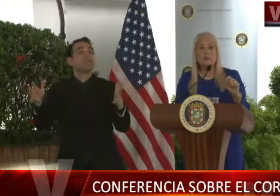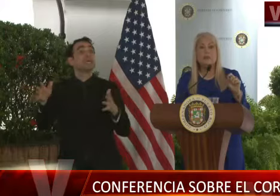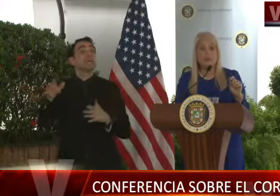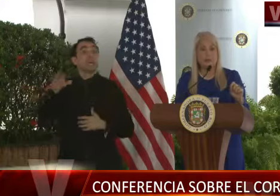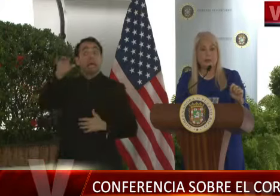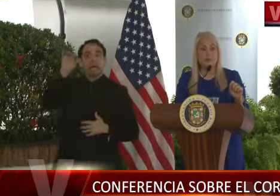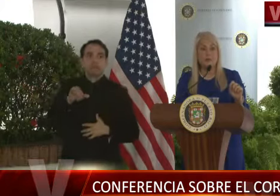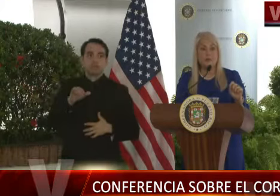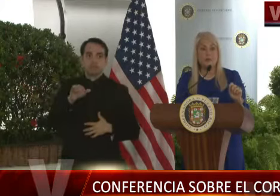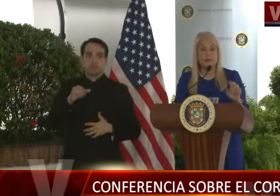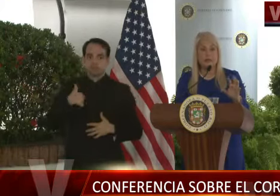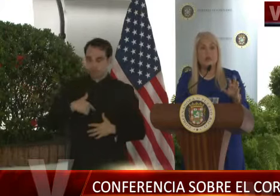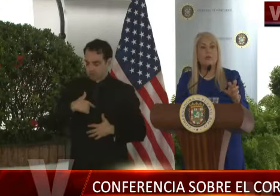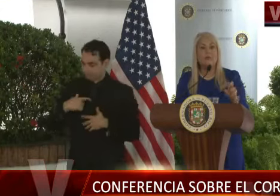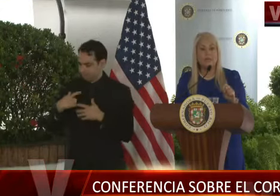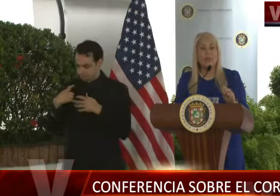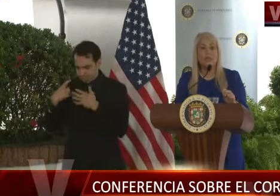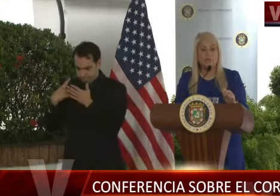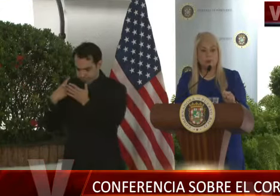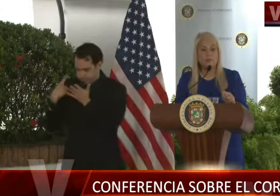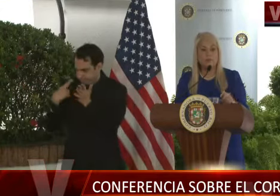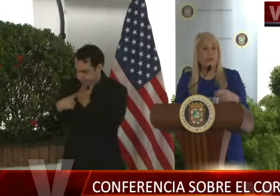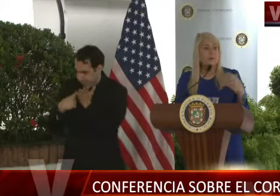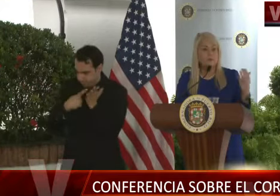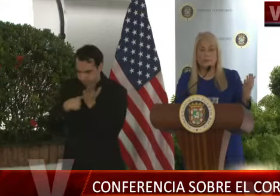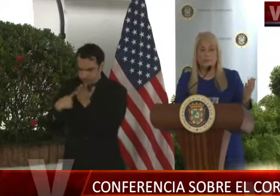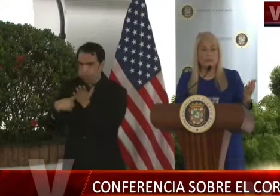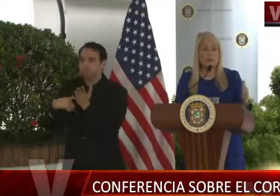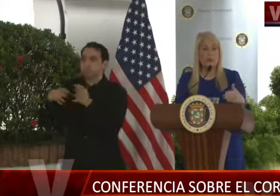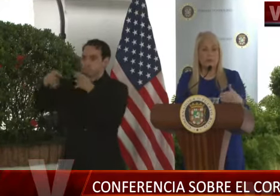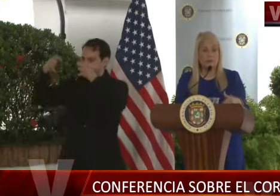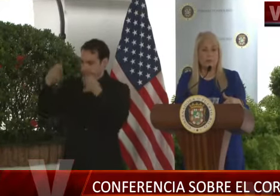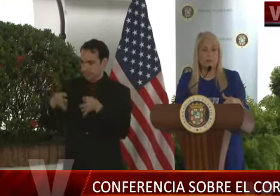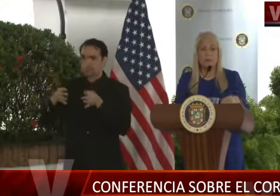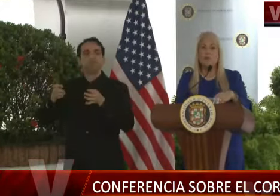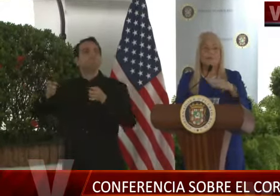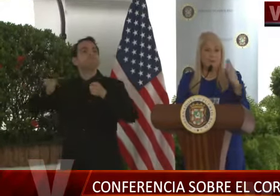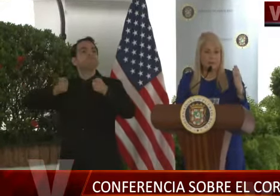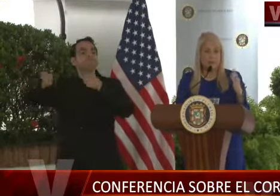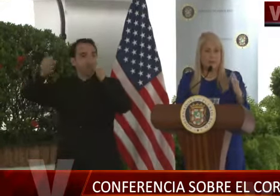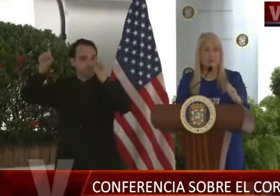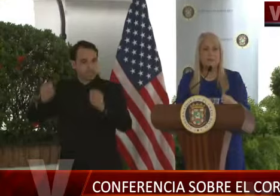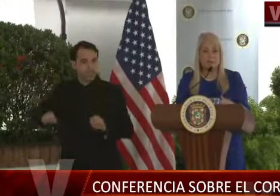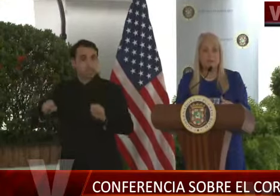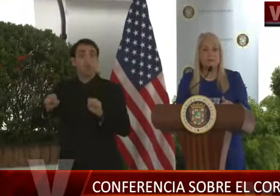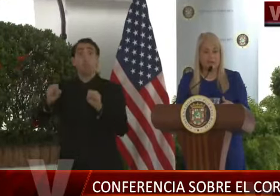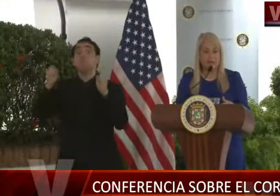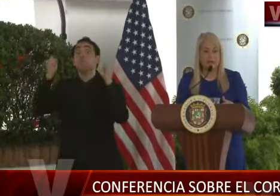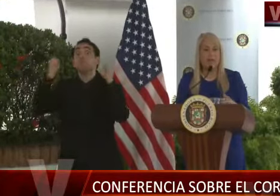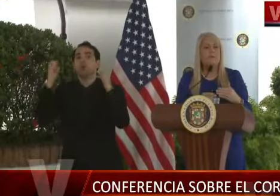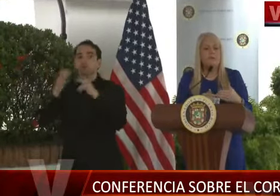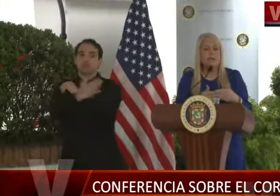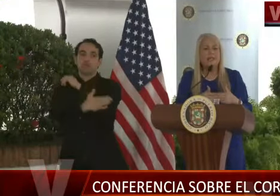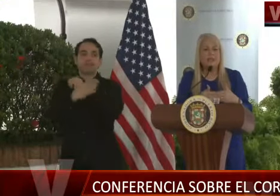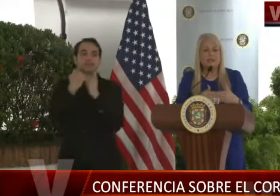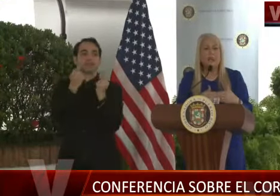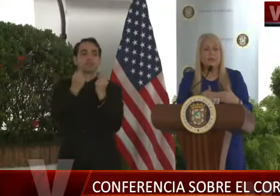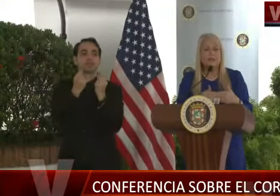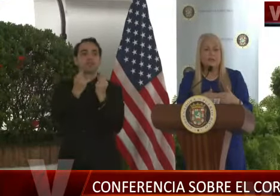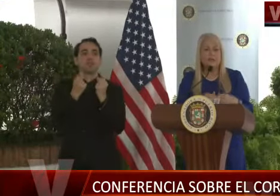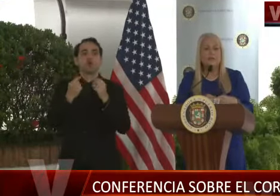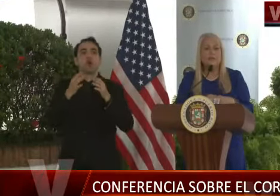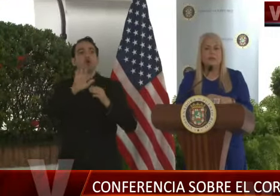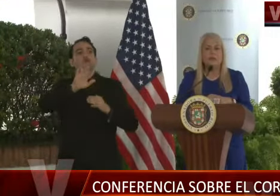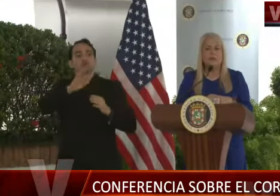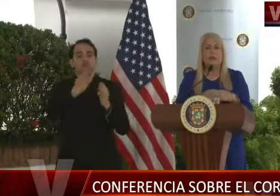sentido, eso ha sido el criterio que hemos utilizado de mantener el control. Por eso hemos visto que a este momento muchos países han cerrado fronteras, porque es la manera